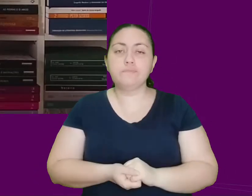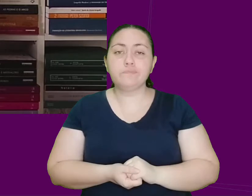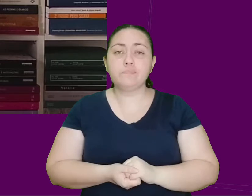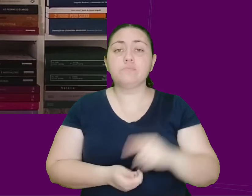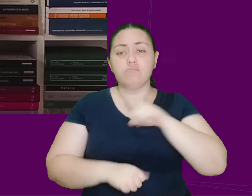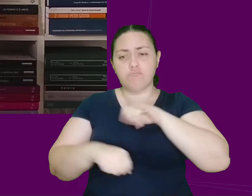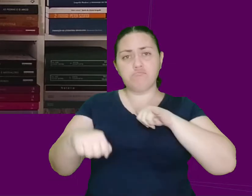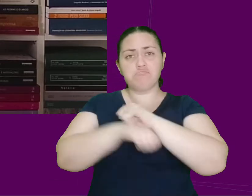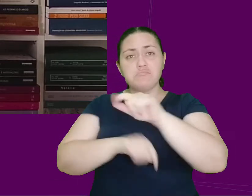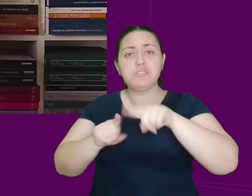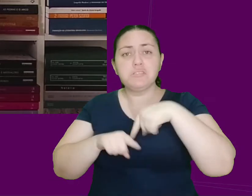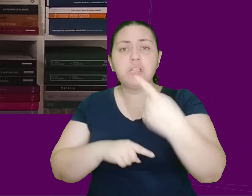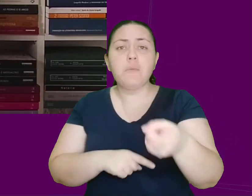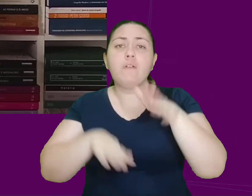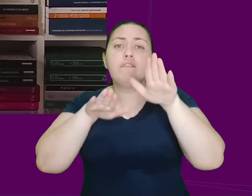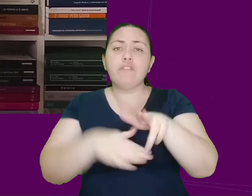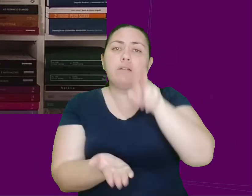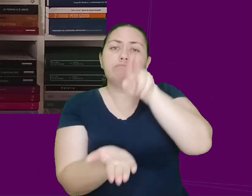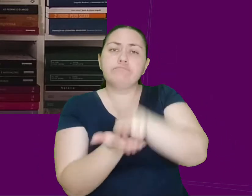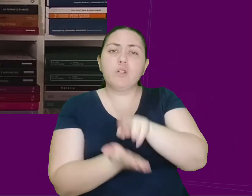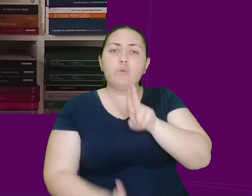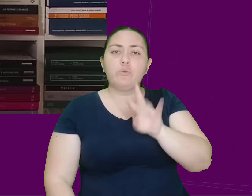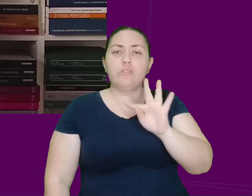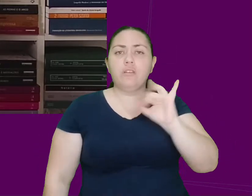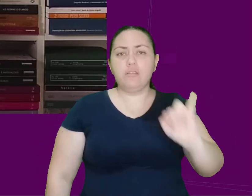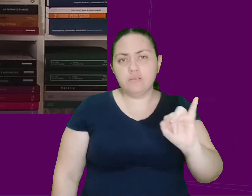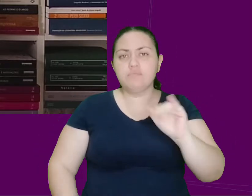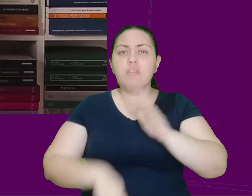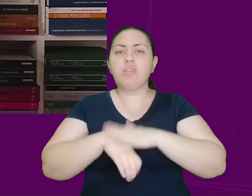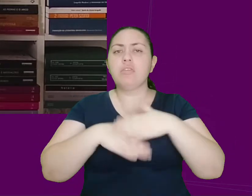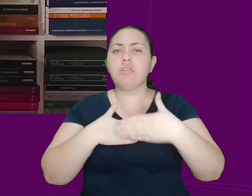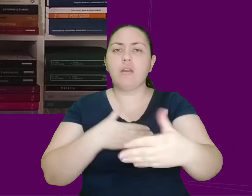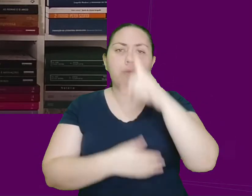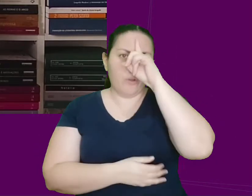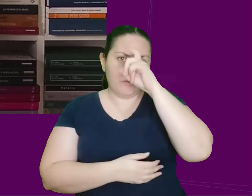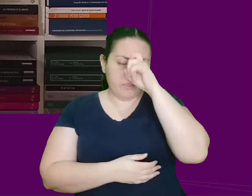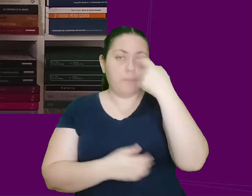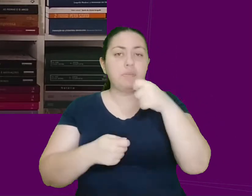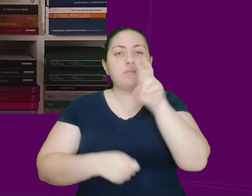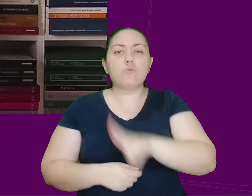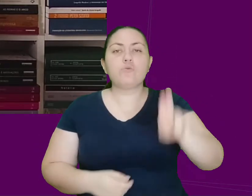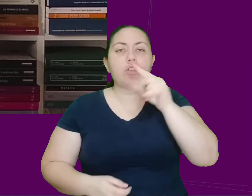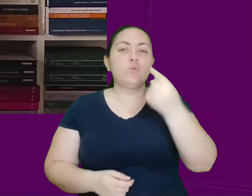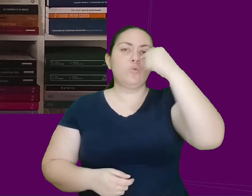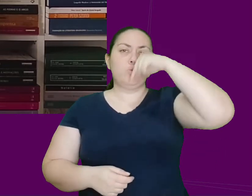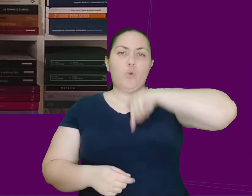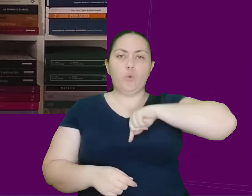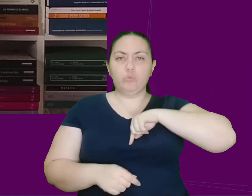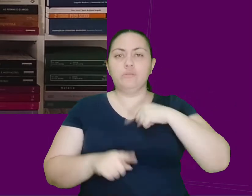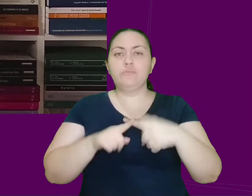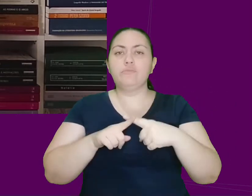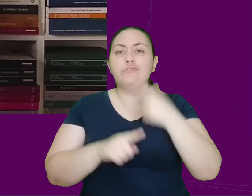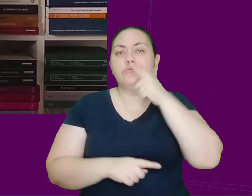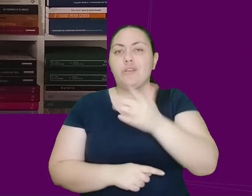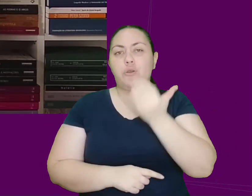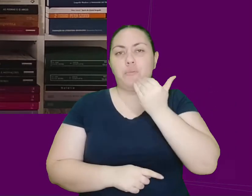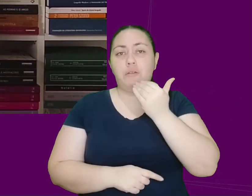na UTI, onde precisava usar um respirador e uma sonda pra se alimentar. Sem conseguir se mexer, Marcelo afirma que se sentia como uma